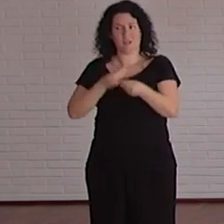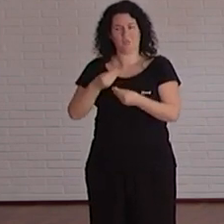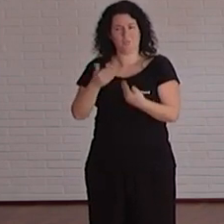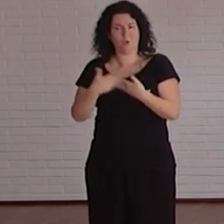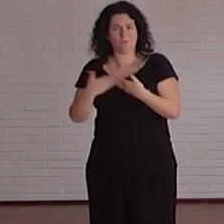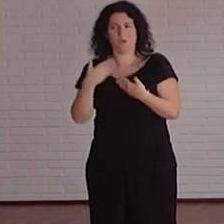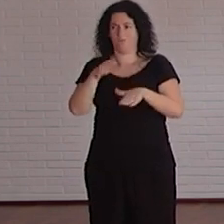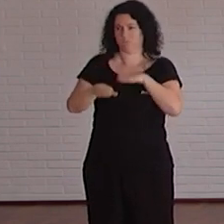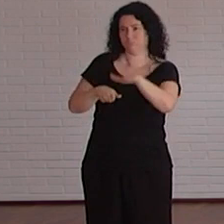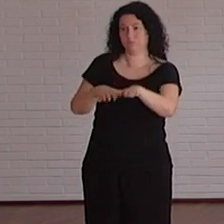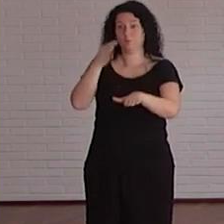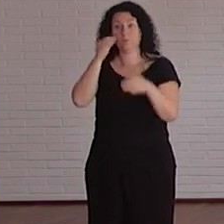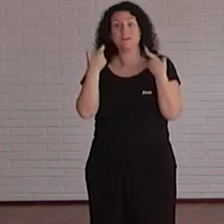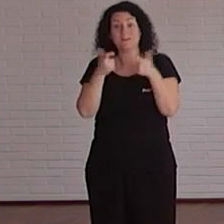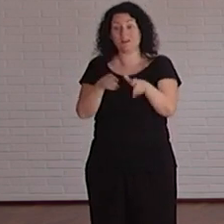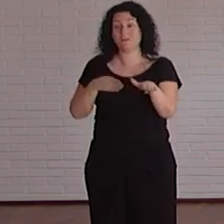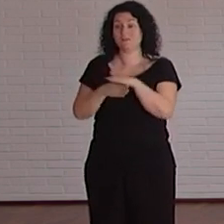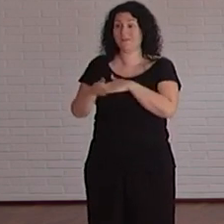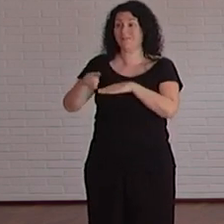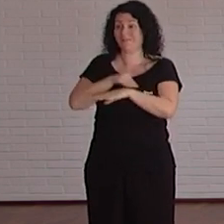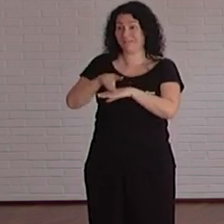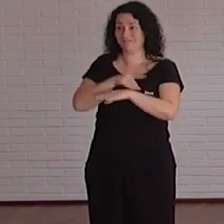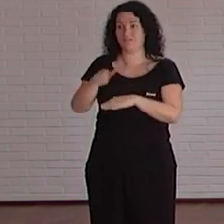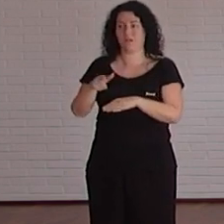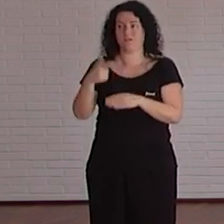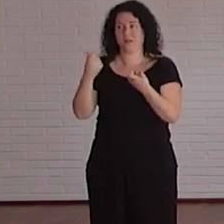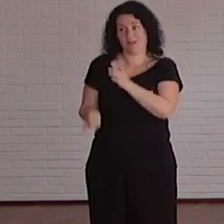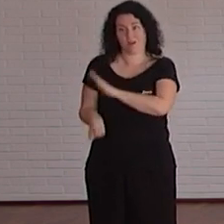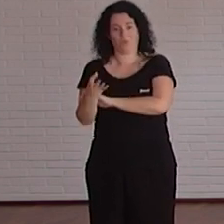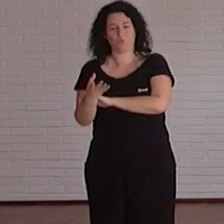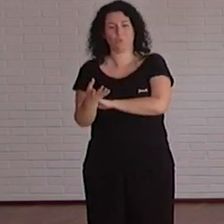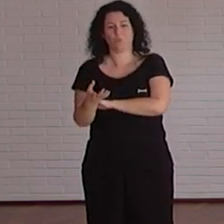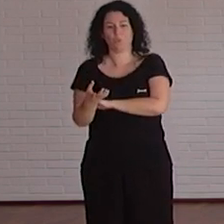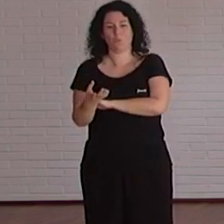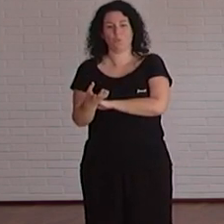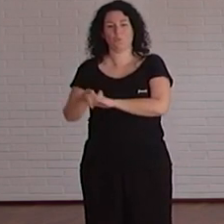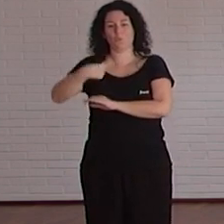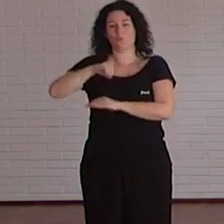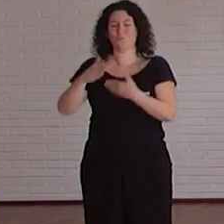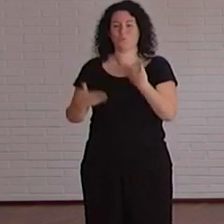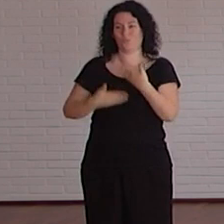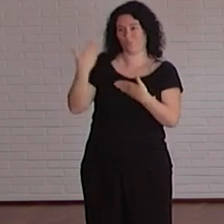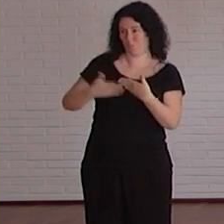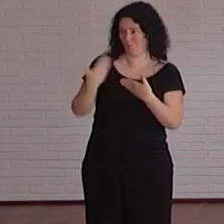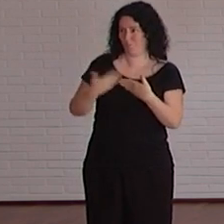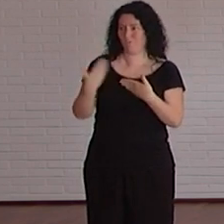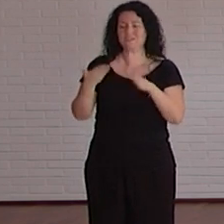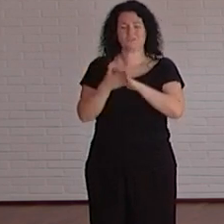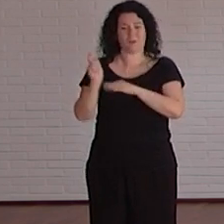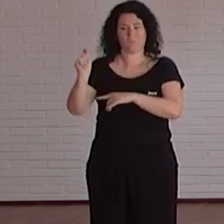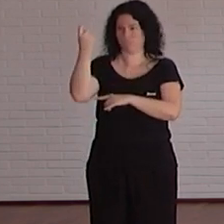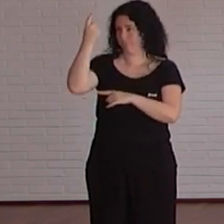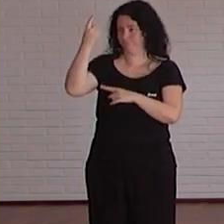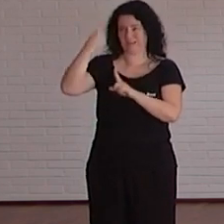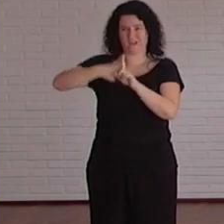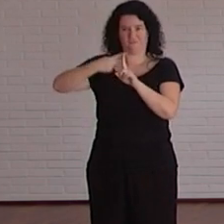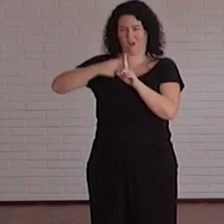de la unidad de accesibilidad digital yo creo que nos hemos puesto en el top de las no solo de las universidades creo